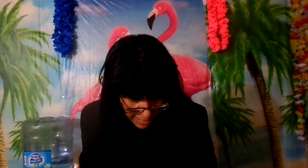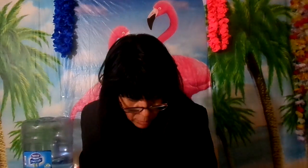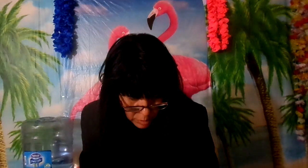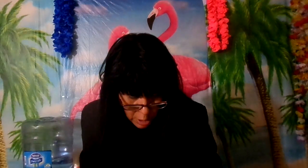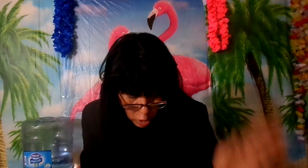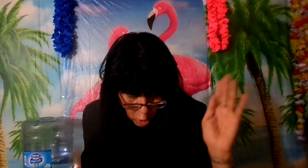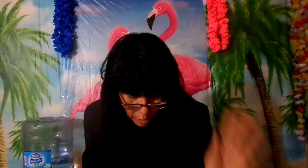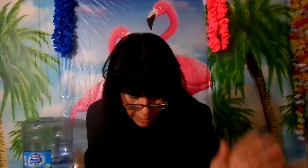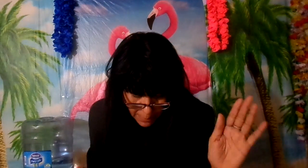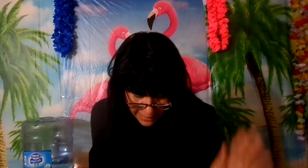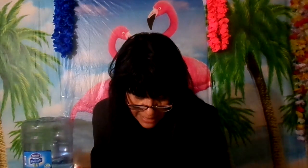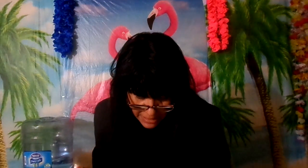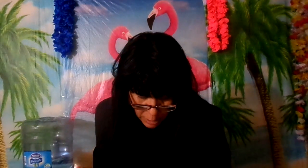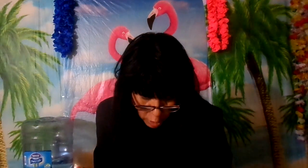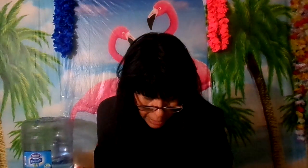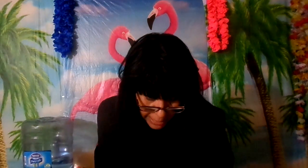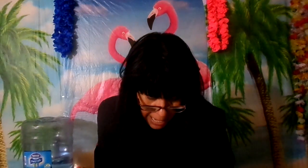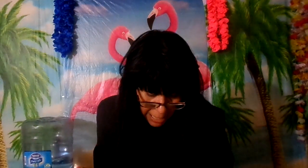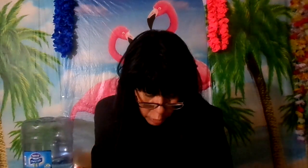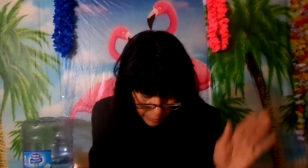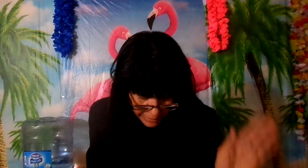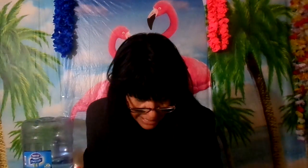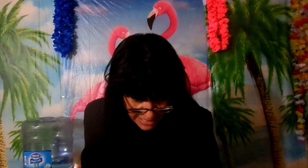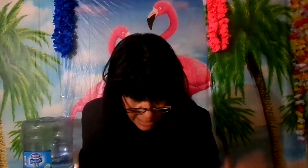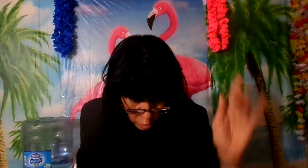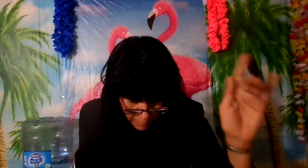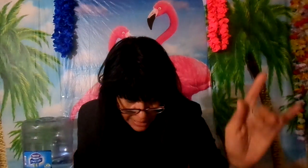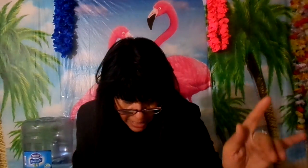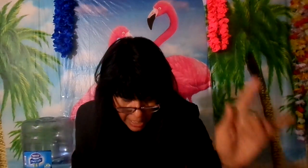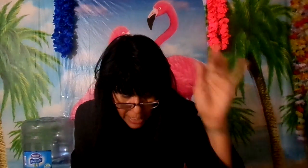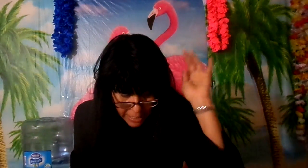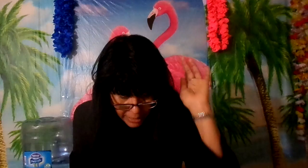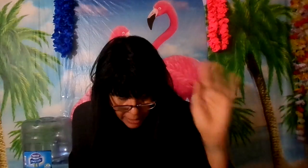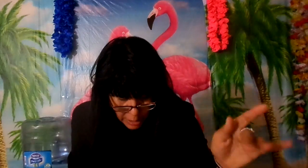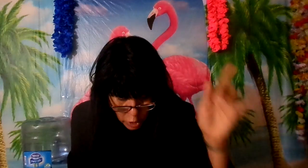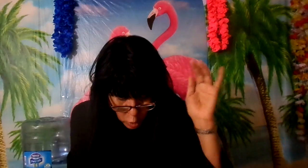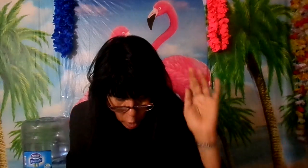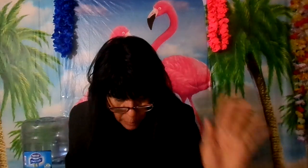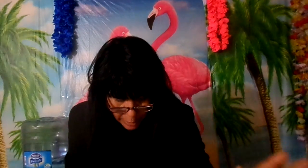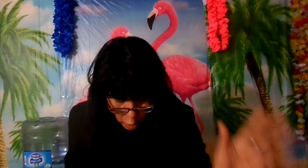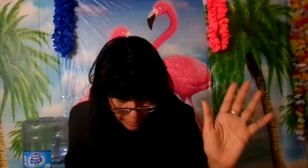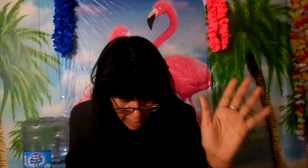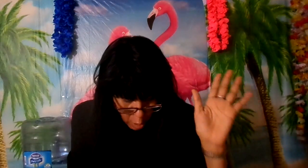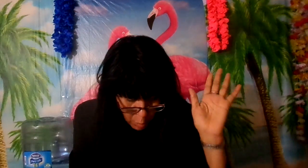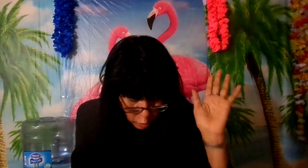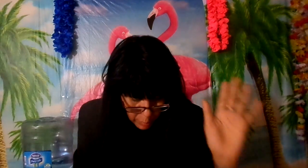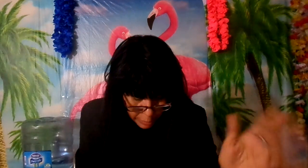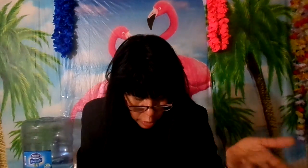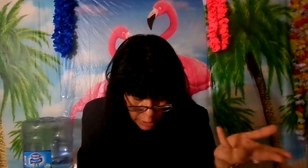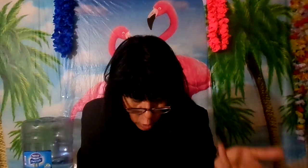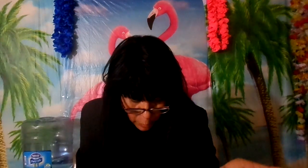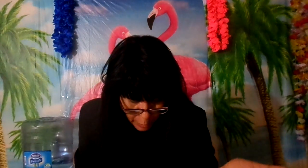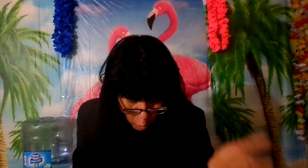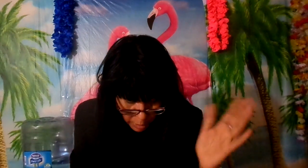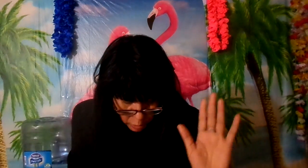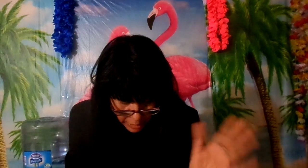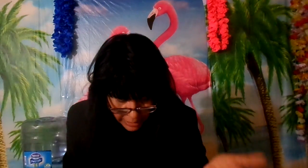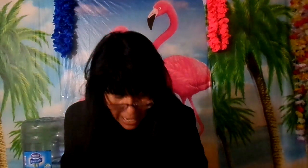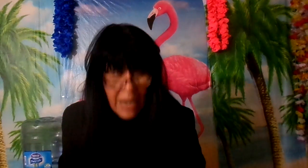dado no que le matase sino que le atormentase cinco meses y su tormento era como tormento de escorpión cuando hierve al